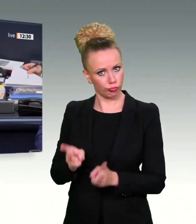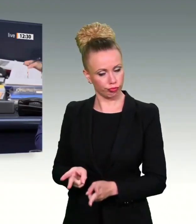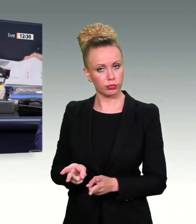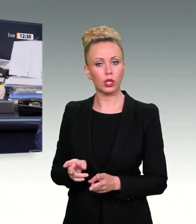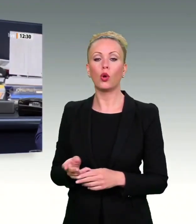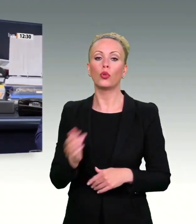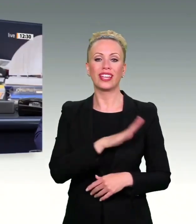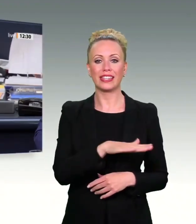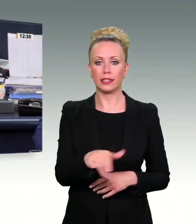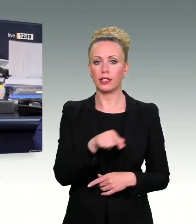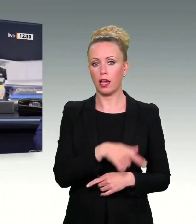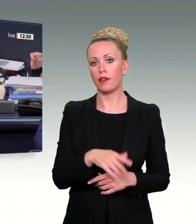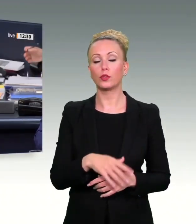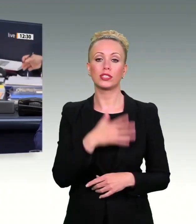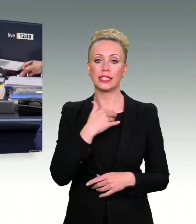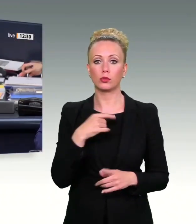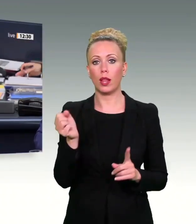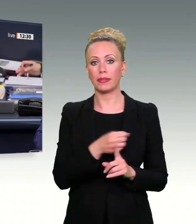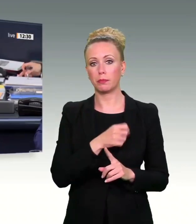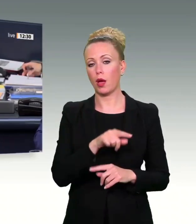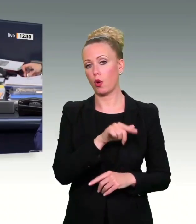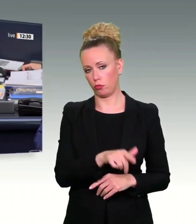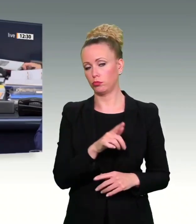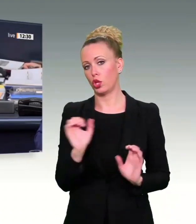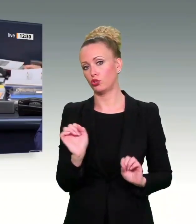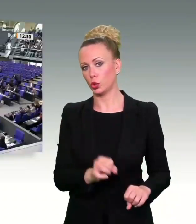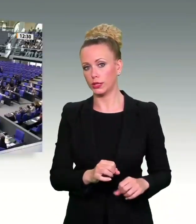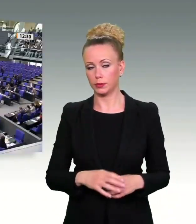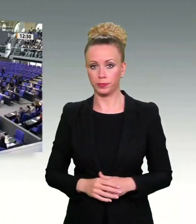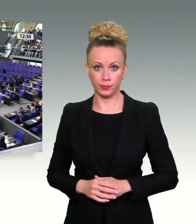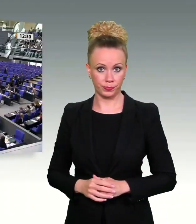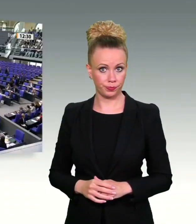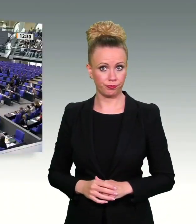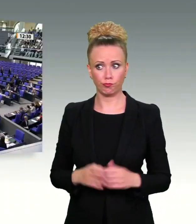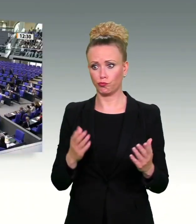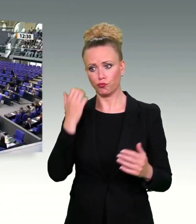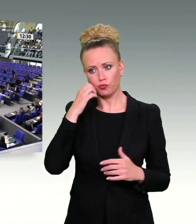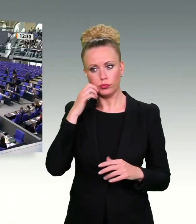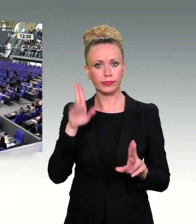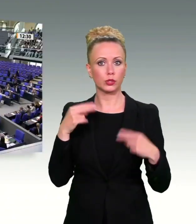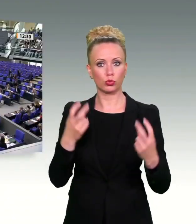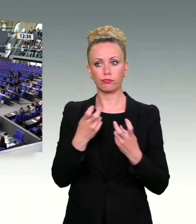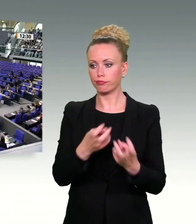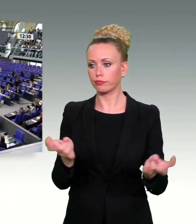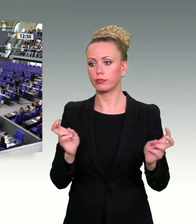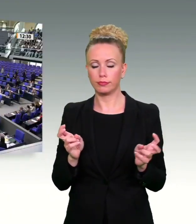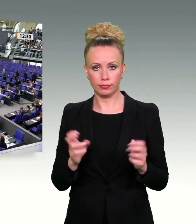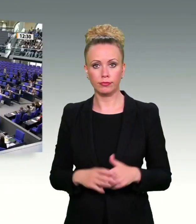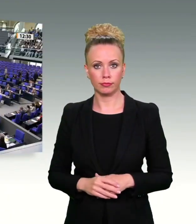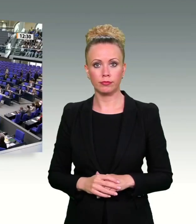schützen. Nehmen Sie bitte Ihre Plätze entsprechend ein, dass wir